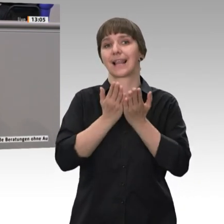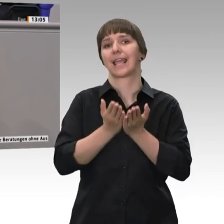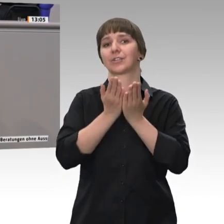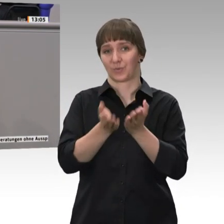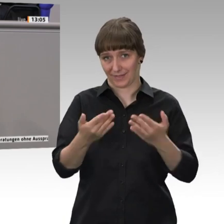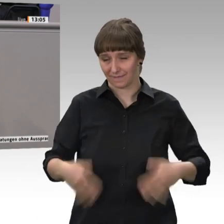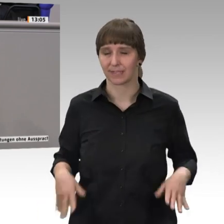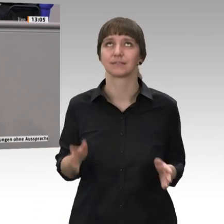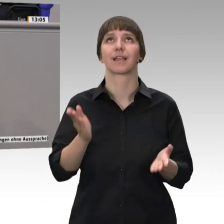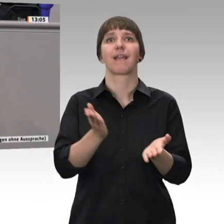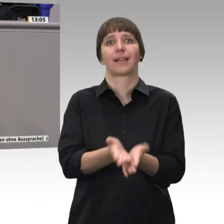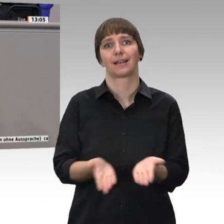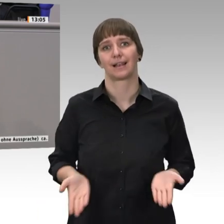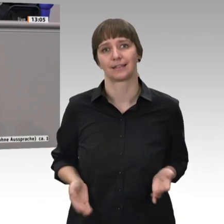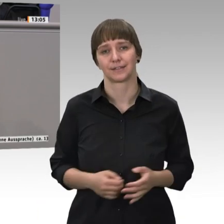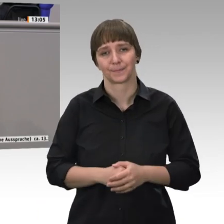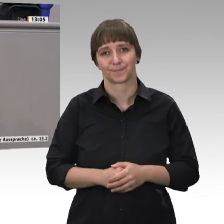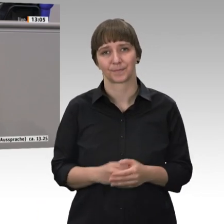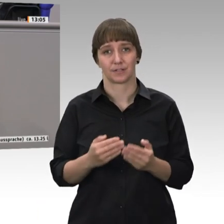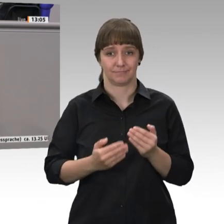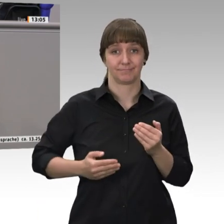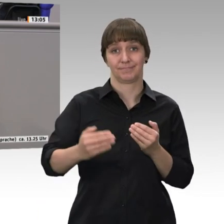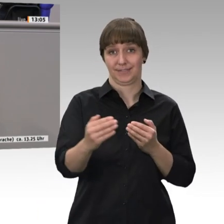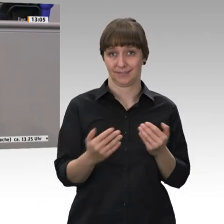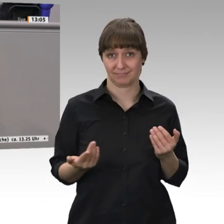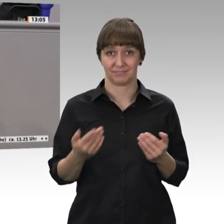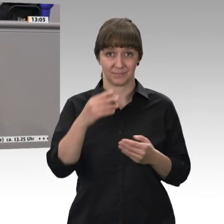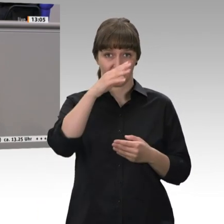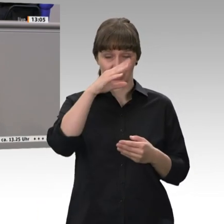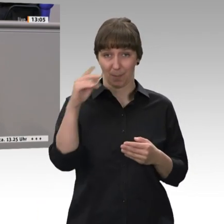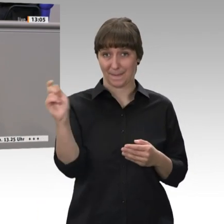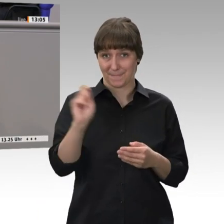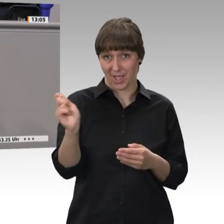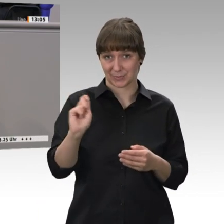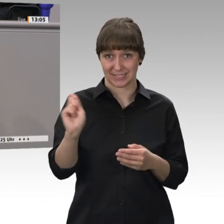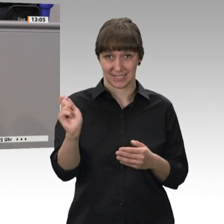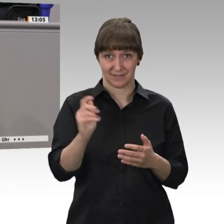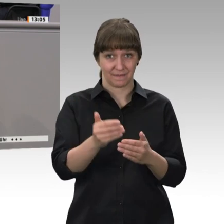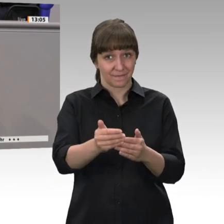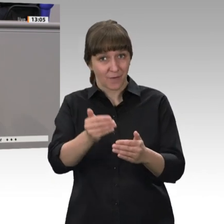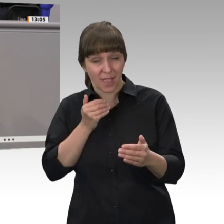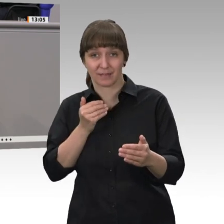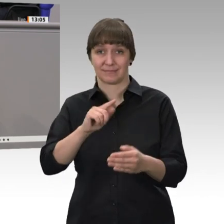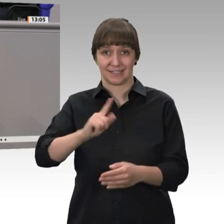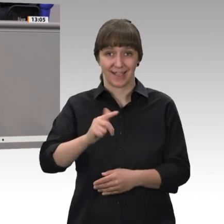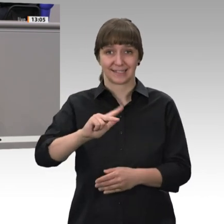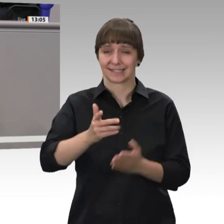Alles andere als eine zweite und Lesung vor der Sommerpause wäre der blanke Hohn gerade in der jetzigen Situation.